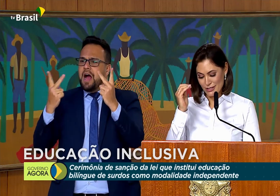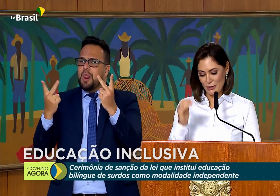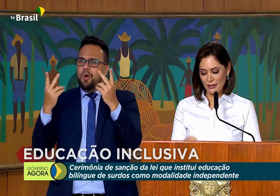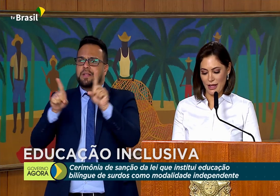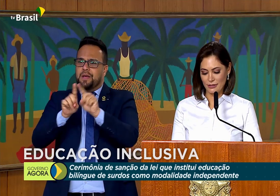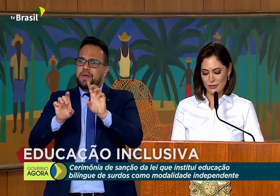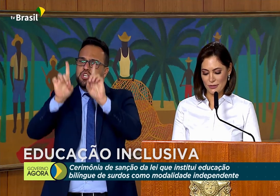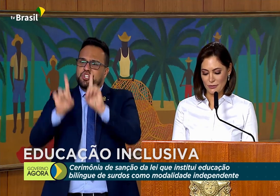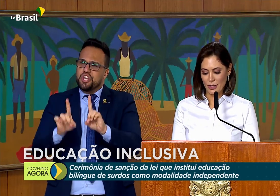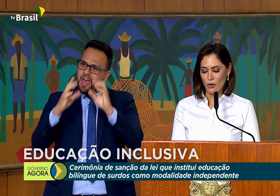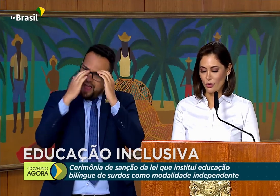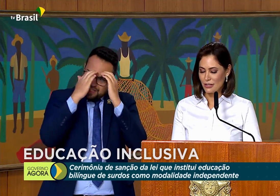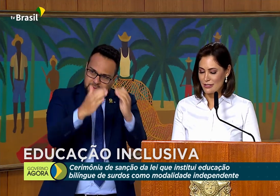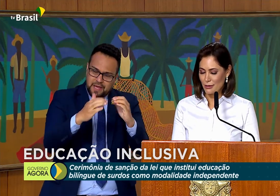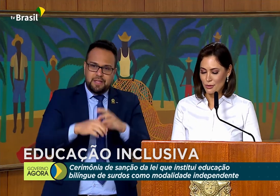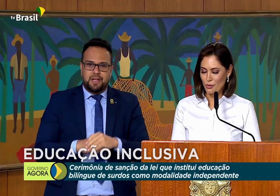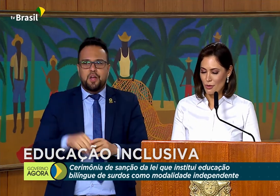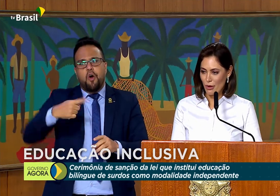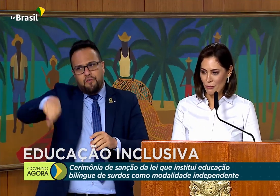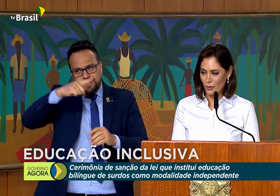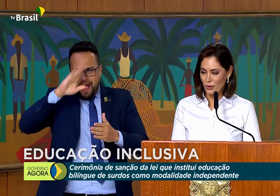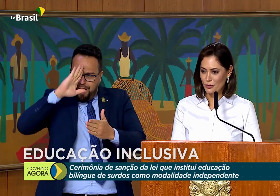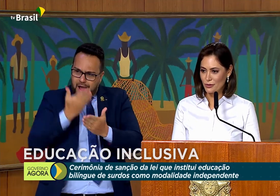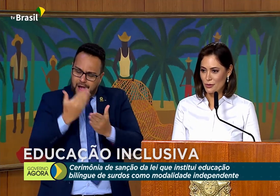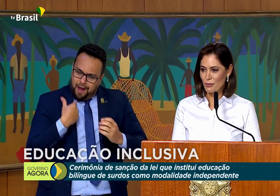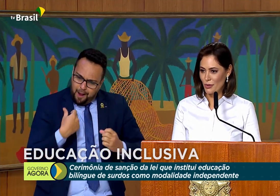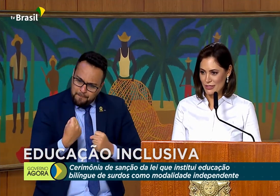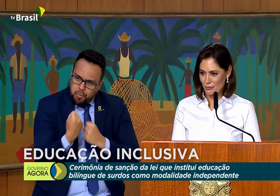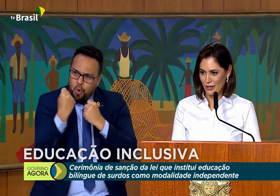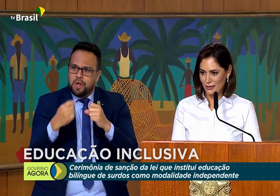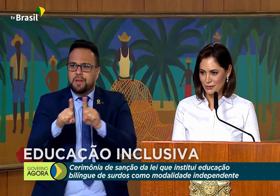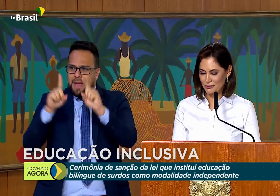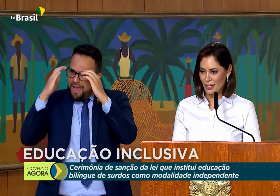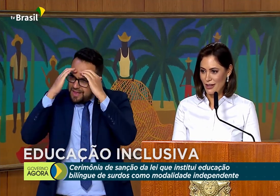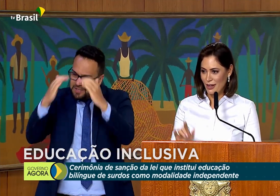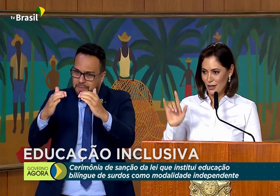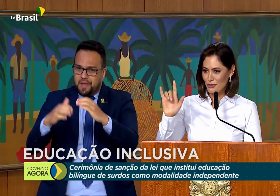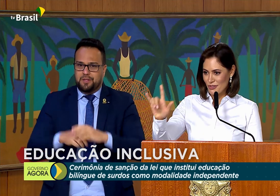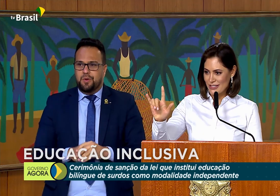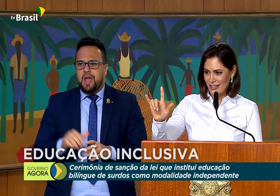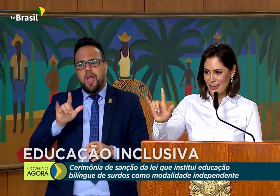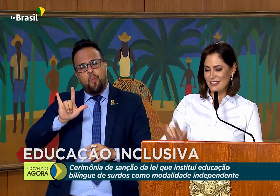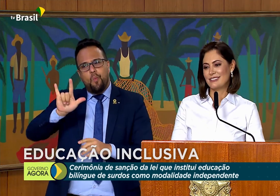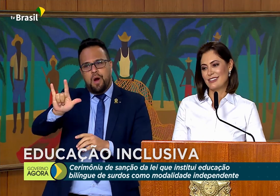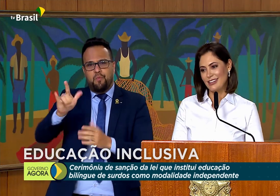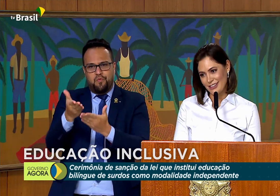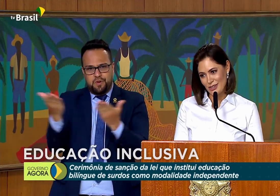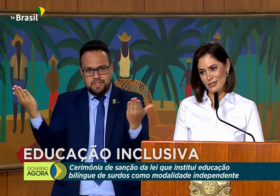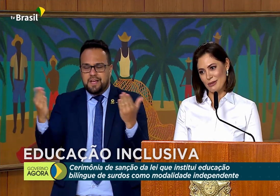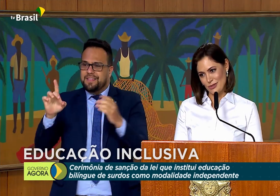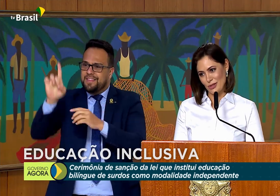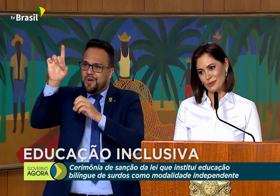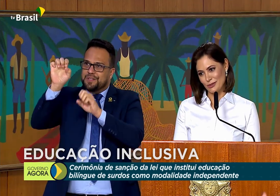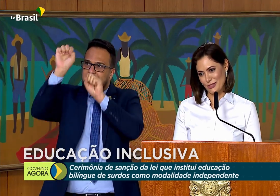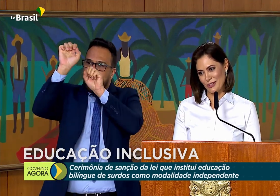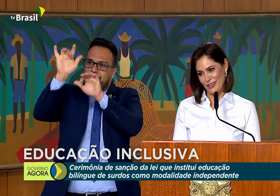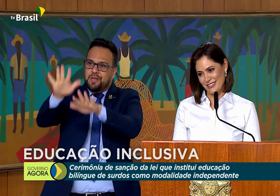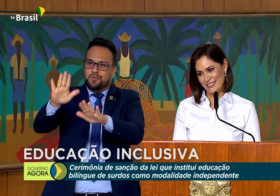respeitados. Contem sempre com o meu apoio, com o meu respeito. Amo vocês e que Deus abençoe a todos nós.